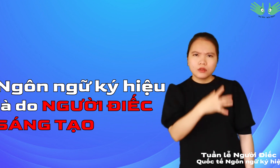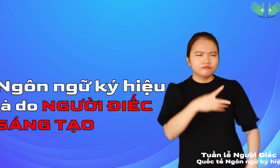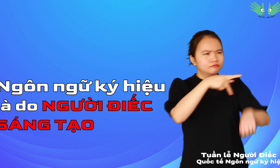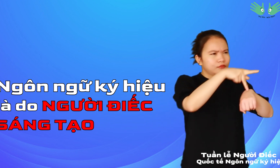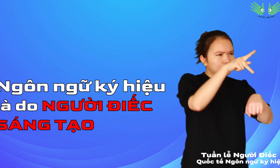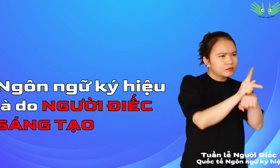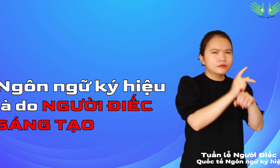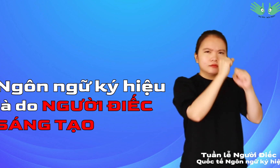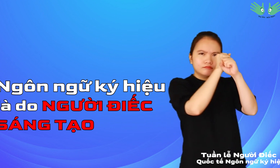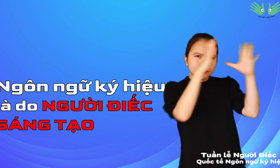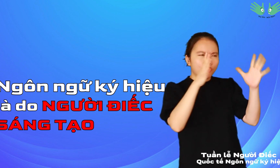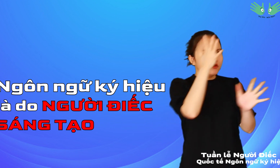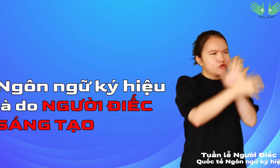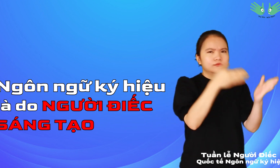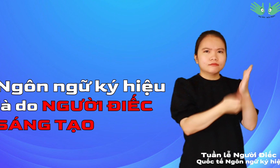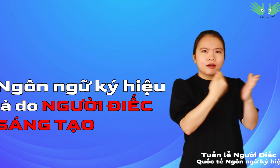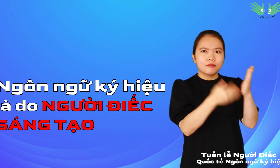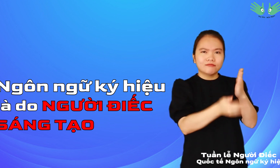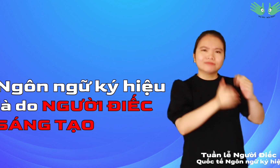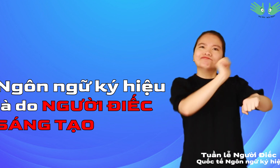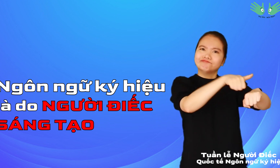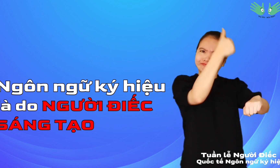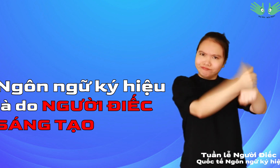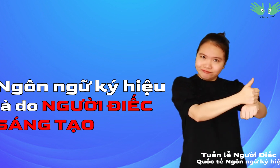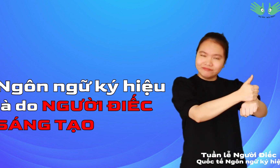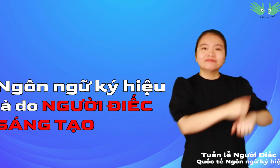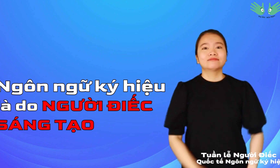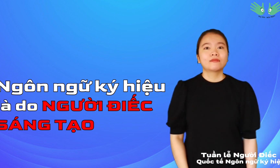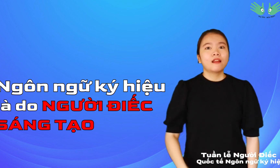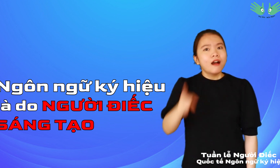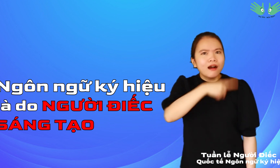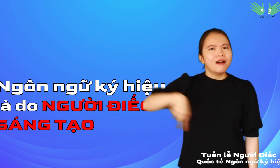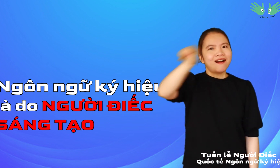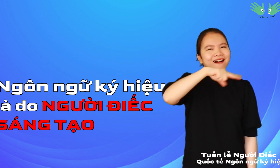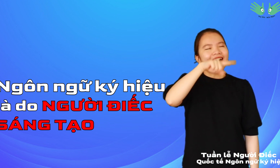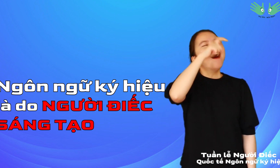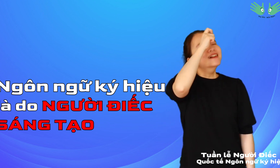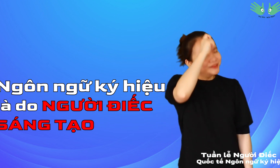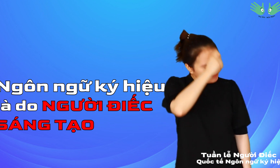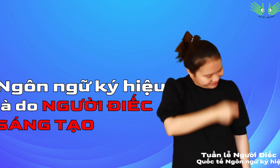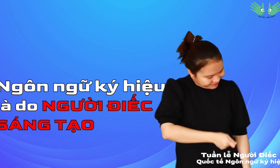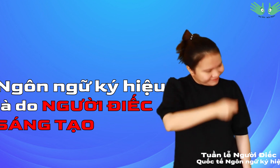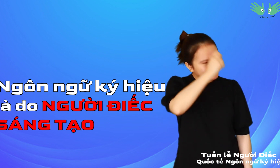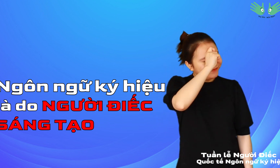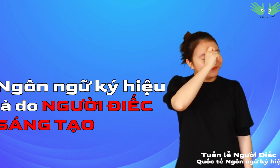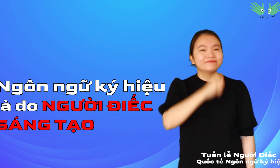quyết định, nghiên cứu, sáng tạo ra những từ vượng ký hiệu mới Tất cả chúng ta cần tôn trọng điều đó